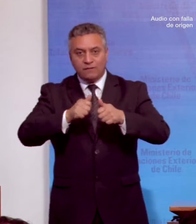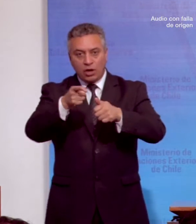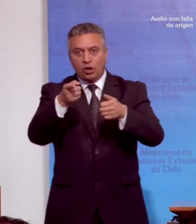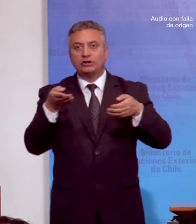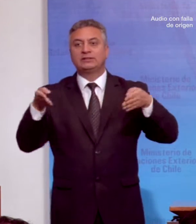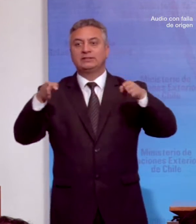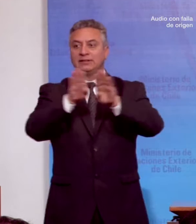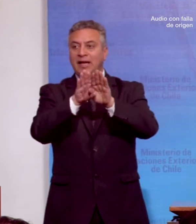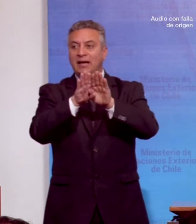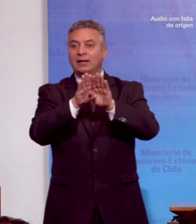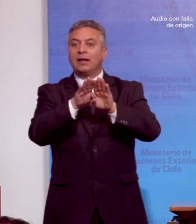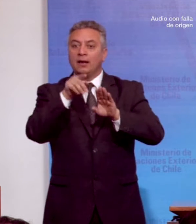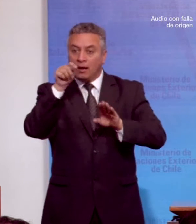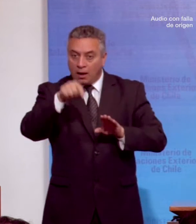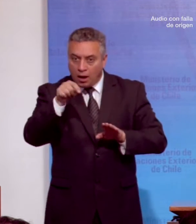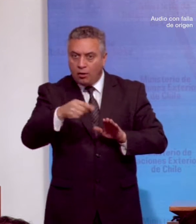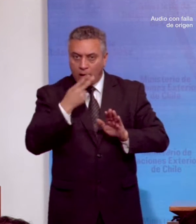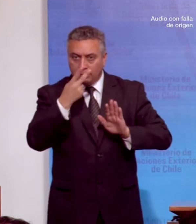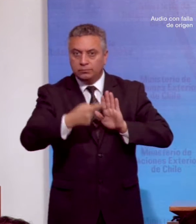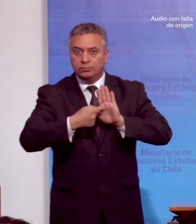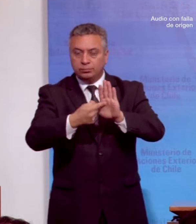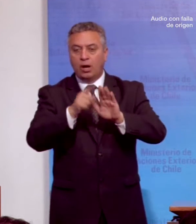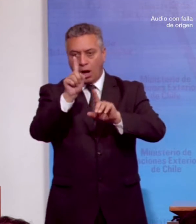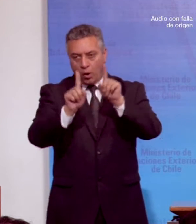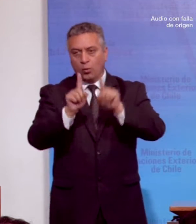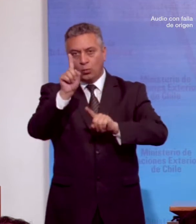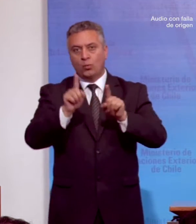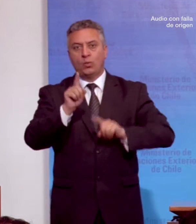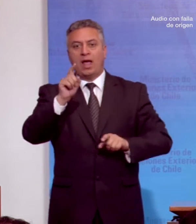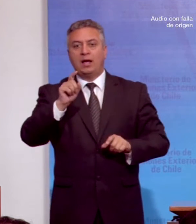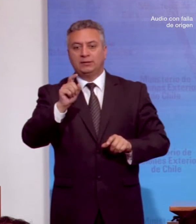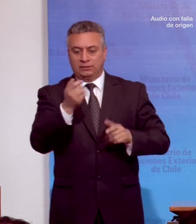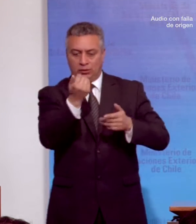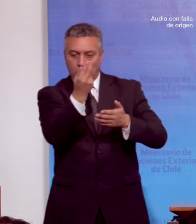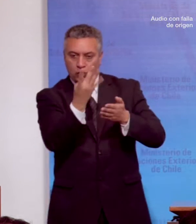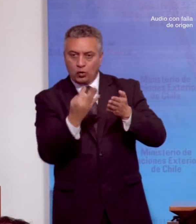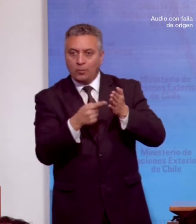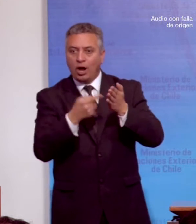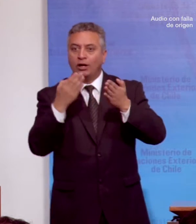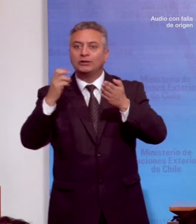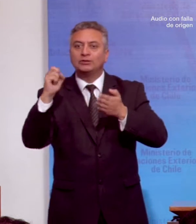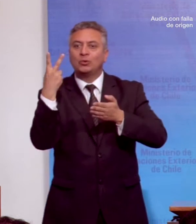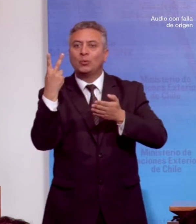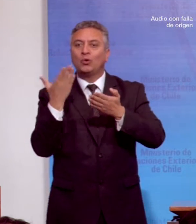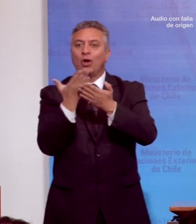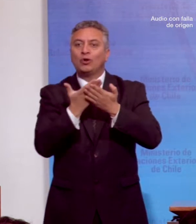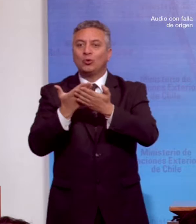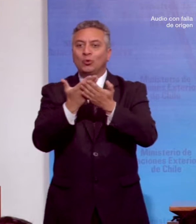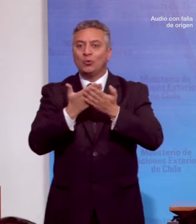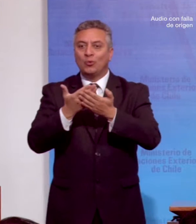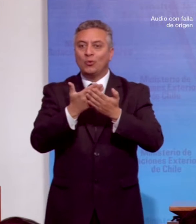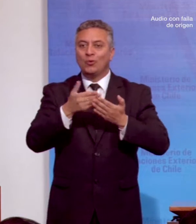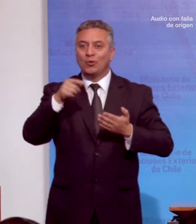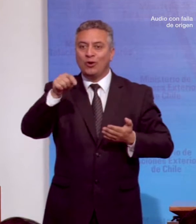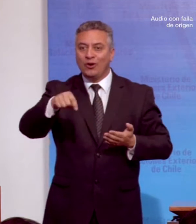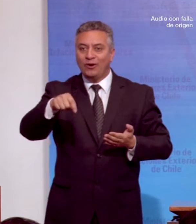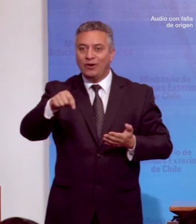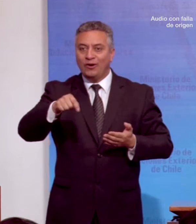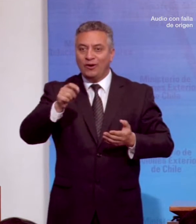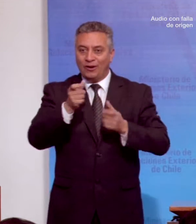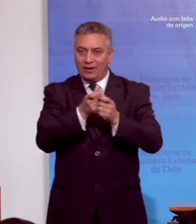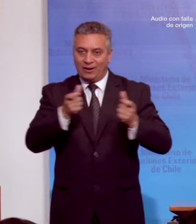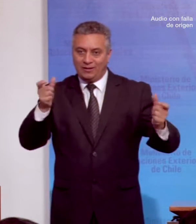queda de manifiesto a partir de algunas cifras del segundo estudio nacional de la discapacidad, otro de los hitos de este periodo.